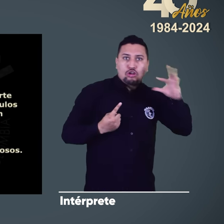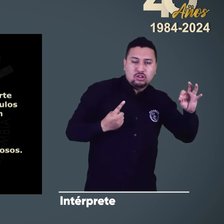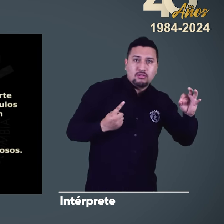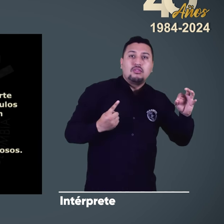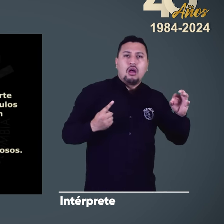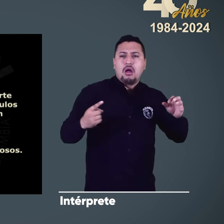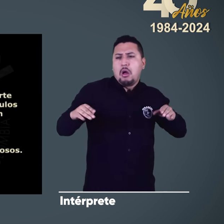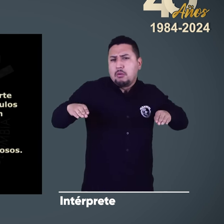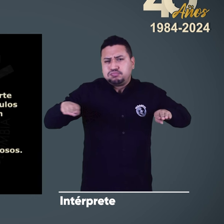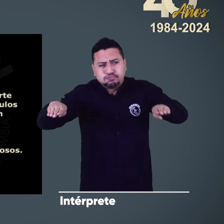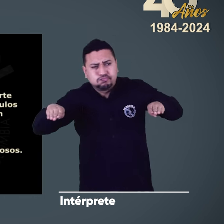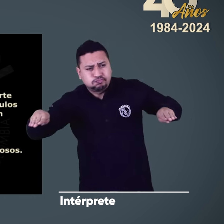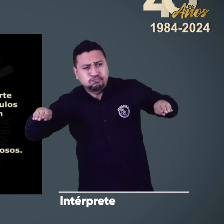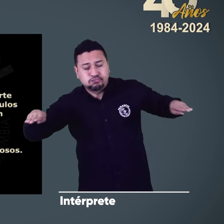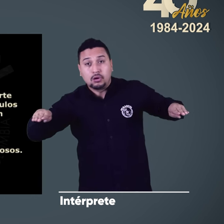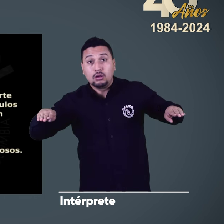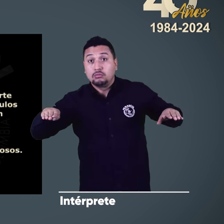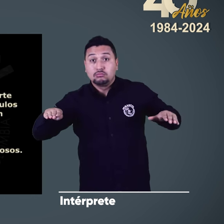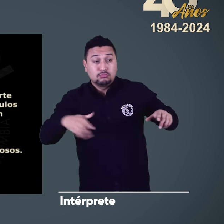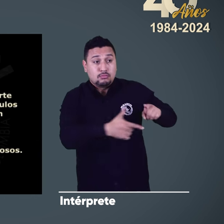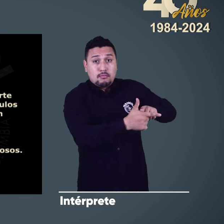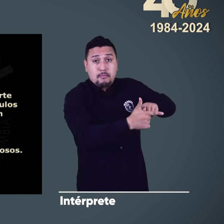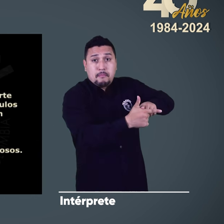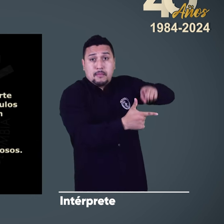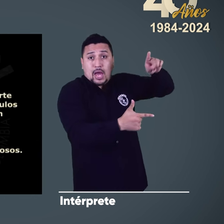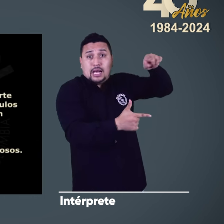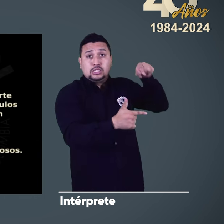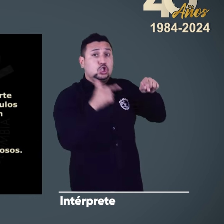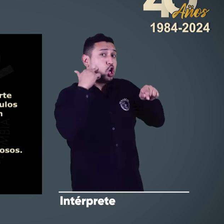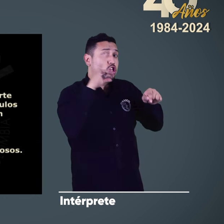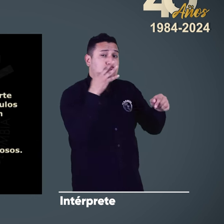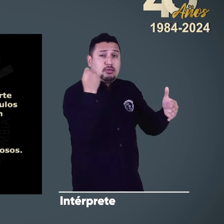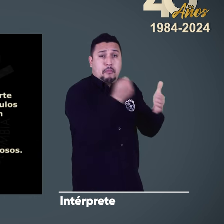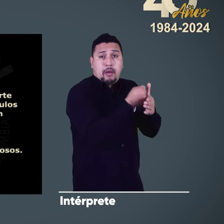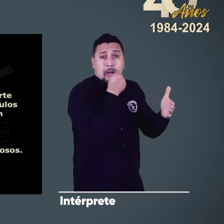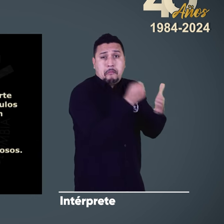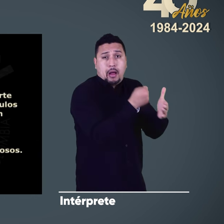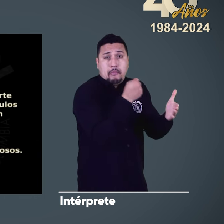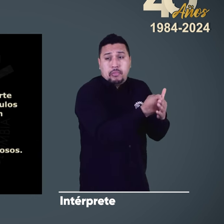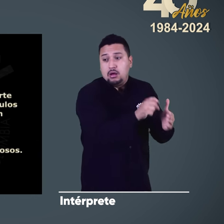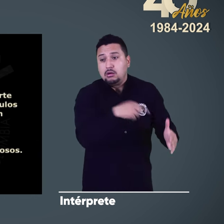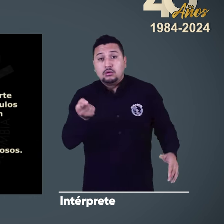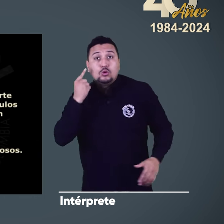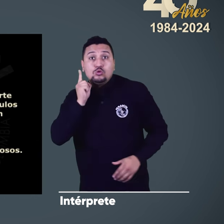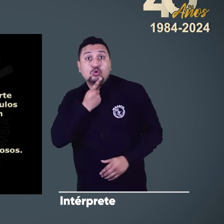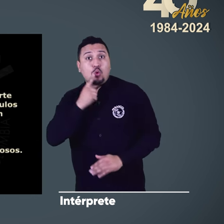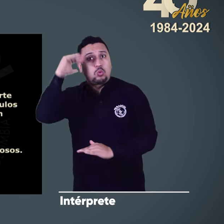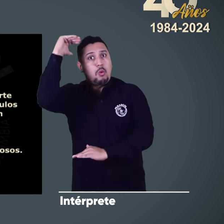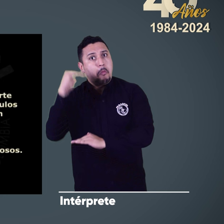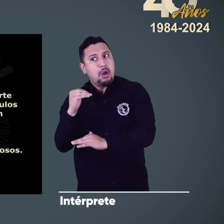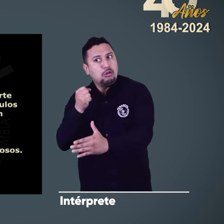accidentalidad en comparación con los oyentes, siendo incluso más cuidadosos.